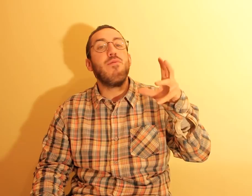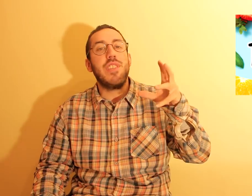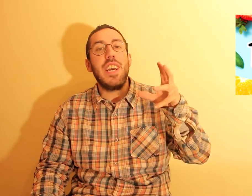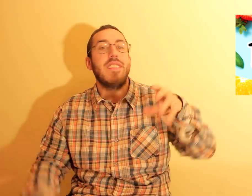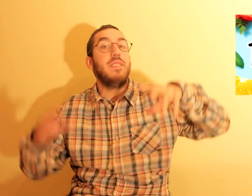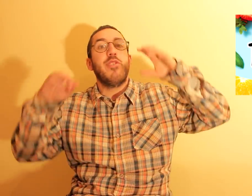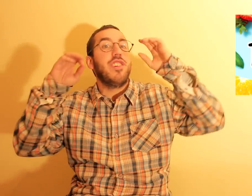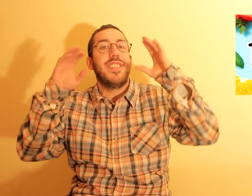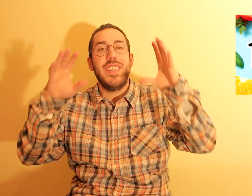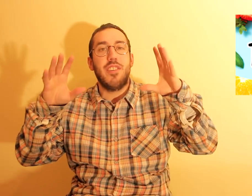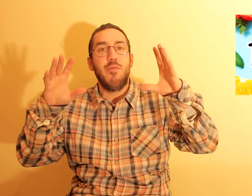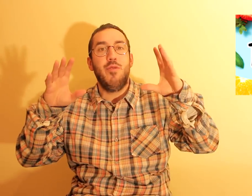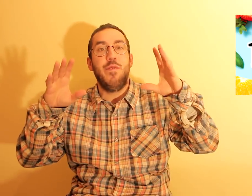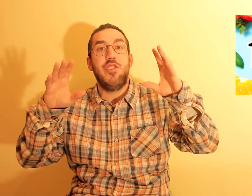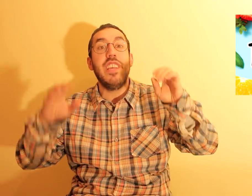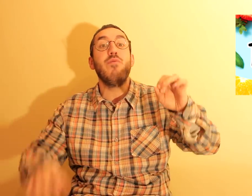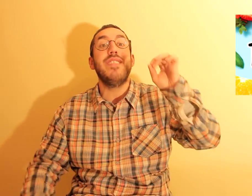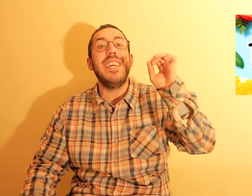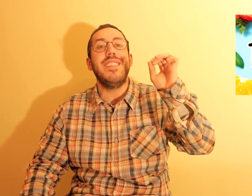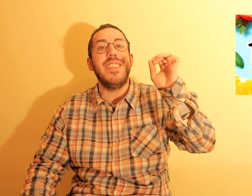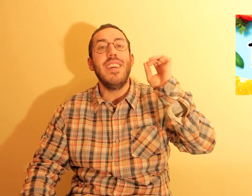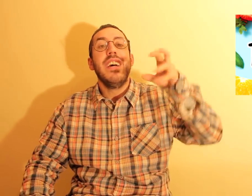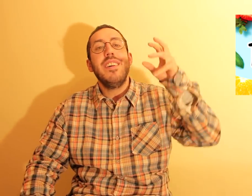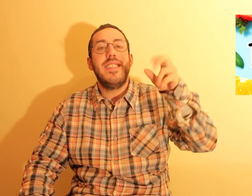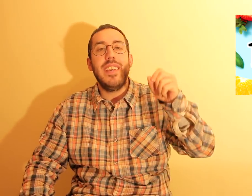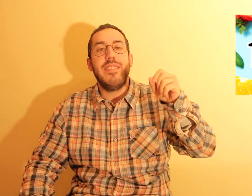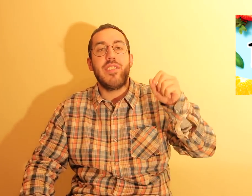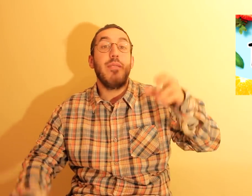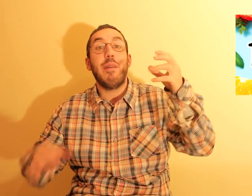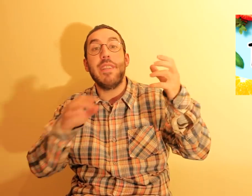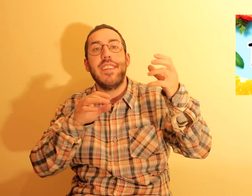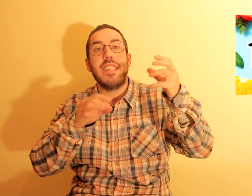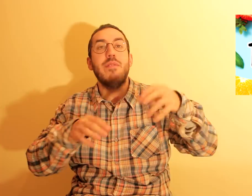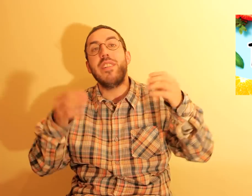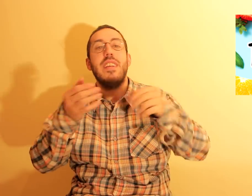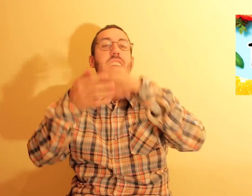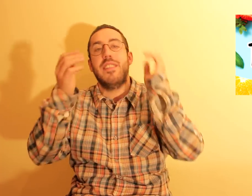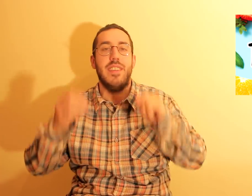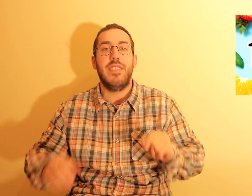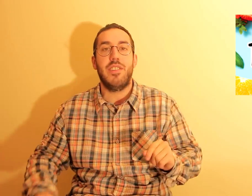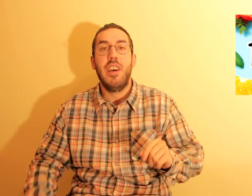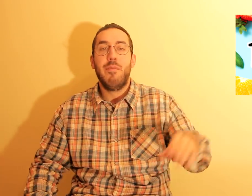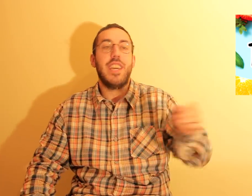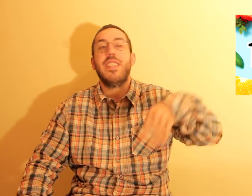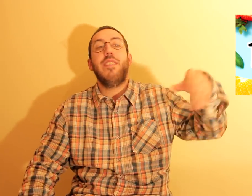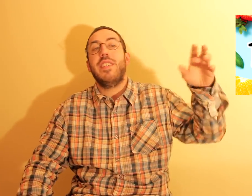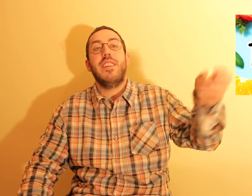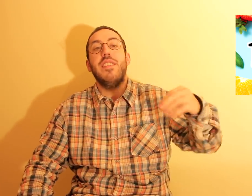cozinhar, assim, umas receitas muito fixas, tem o Tasty Receitas, que é uma aplicação que tem lá receitas, para quem quiser fazer assim,